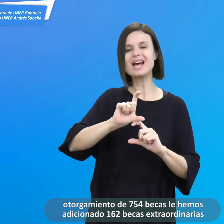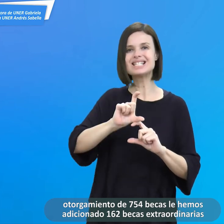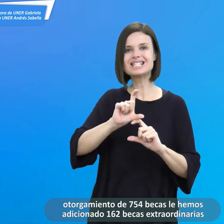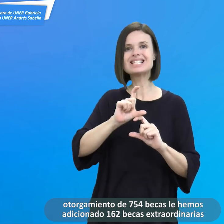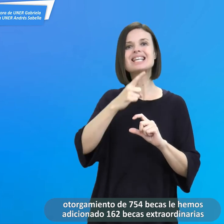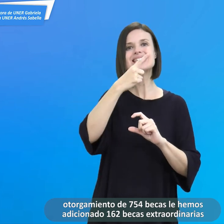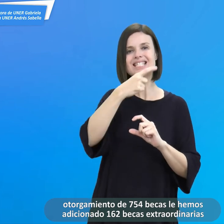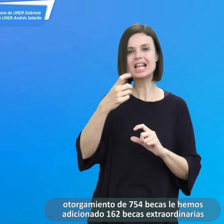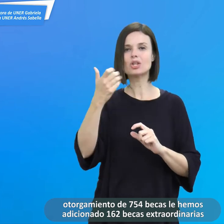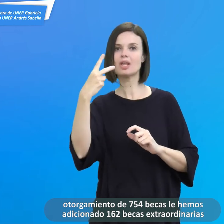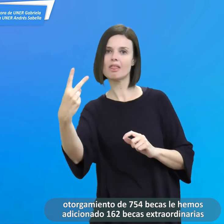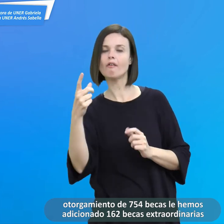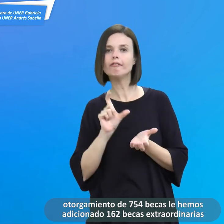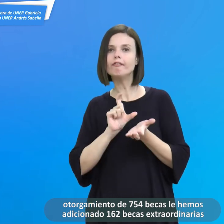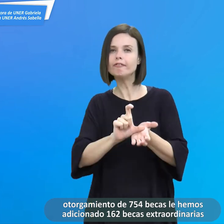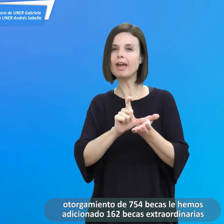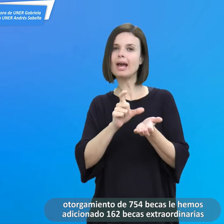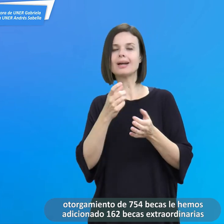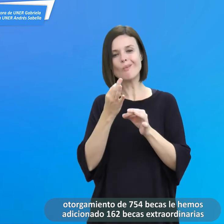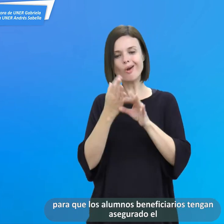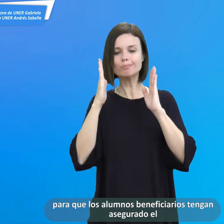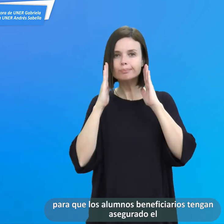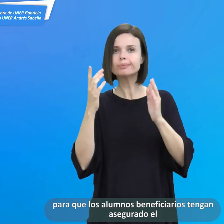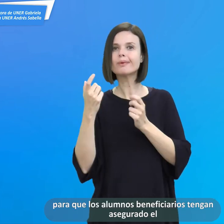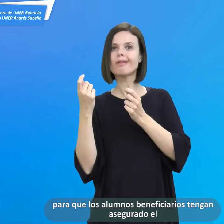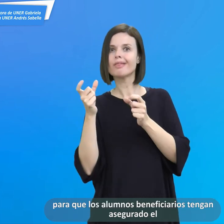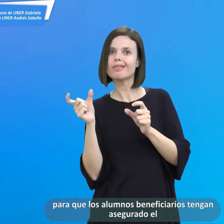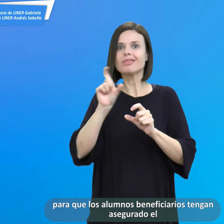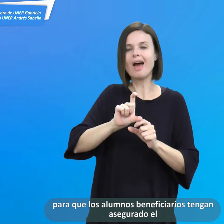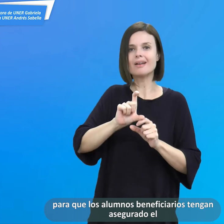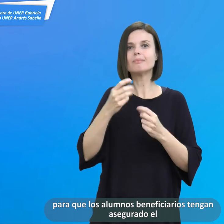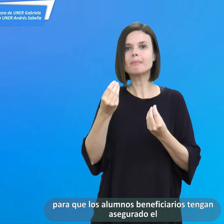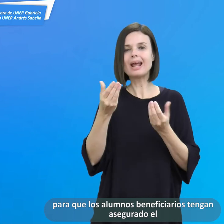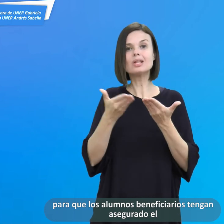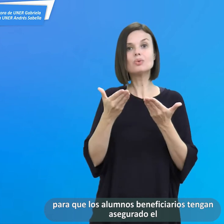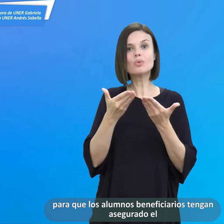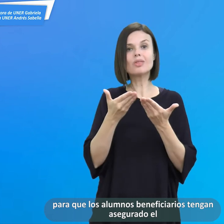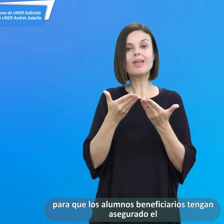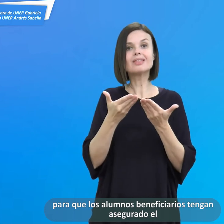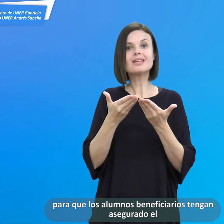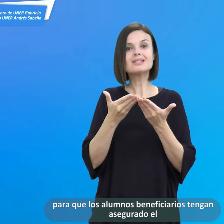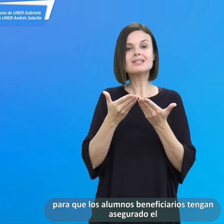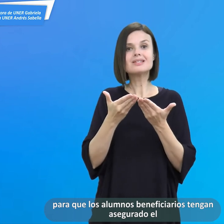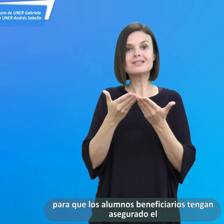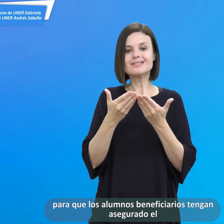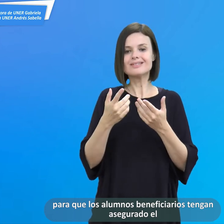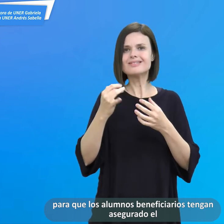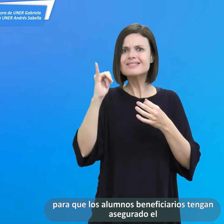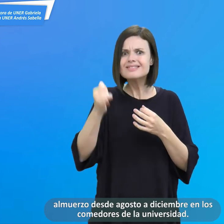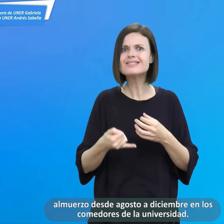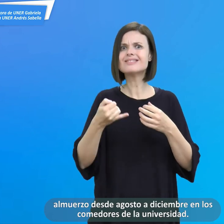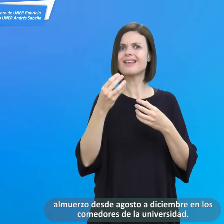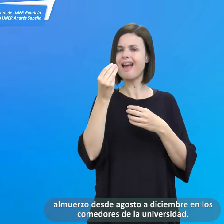162 becas extraordinarias para que los alumnos beneficiarios tengan asegurado el